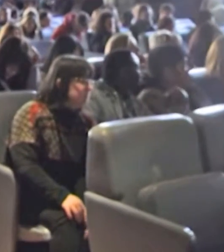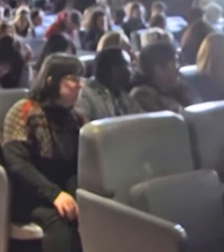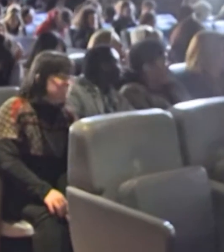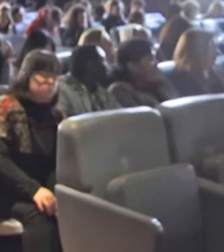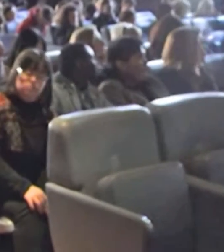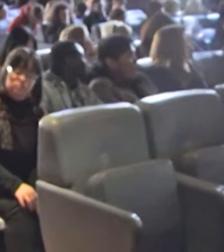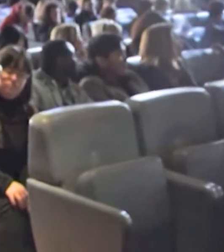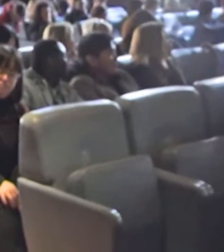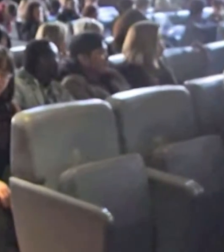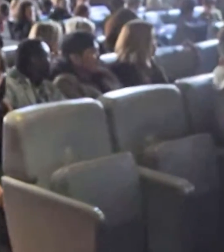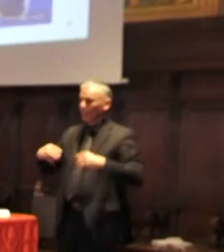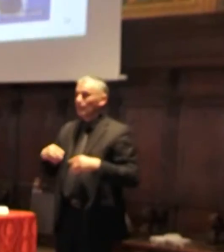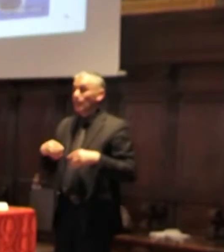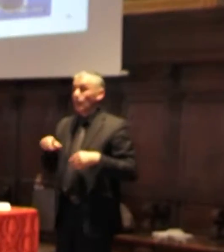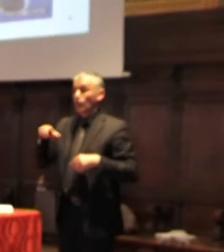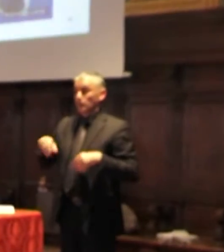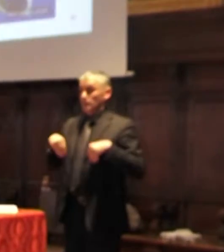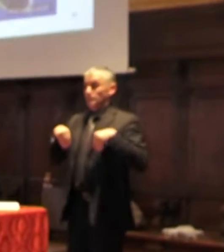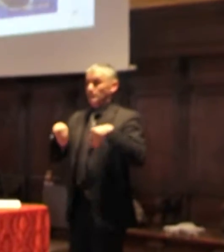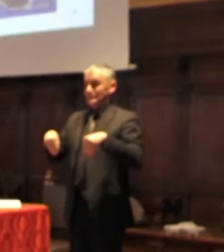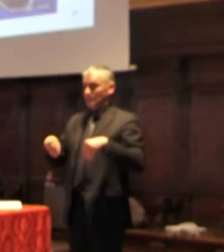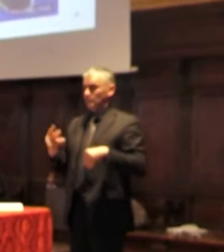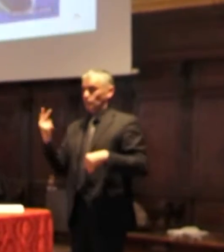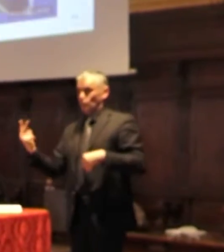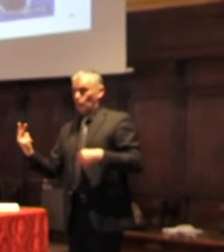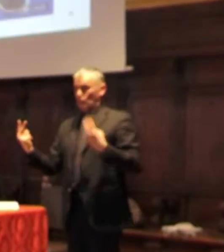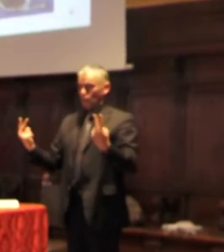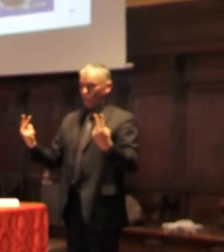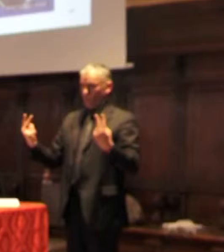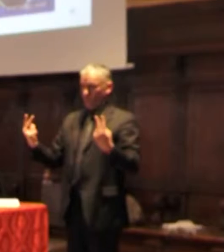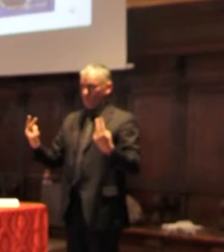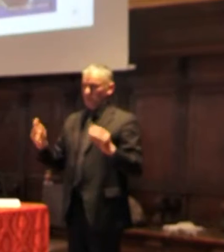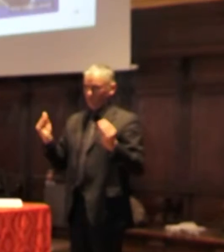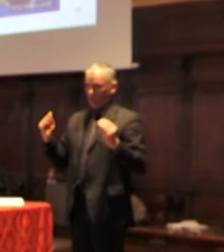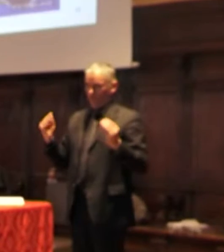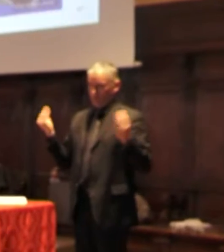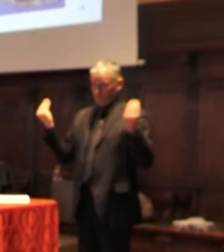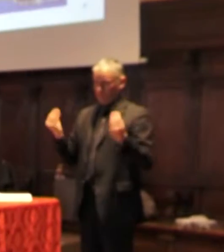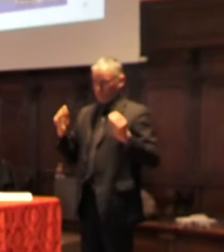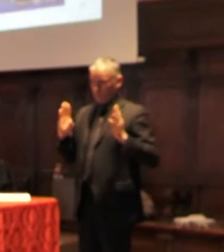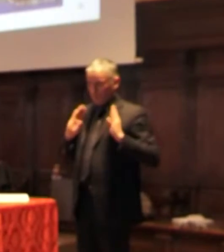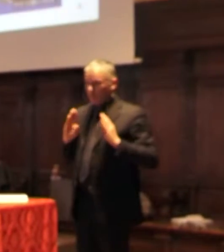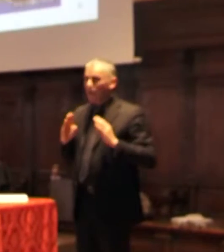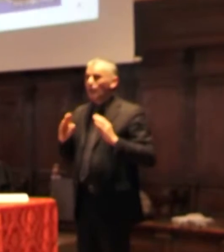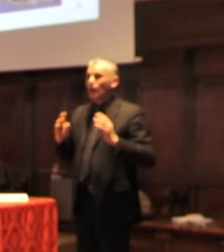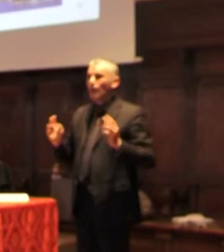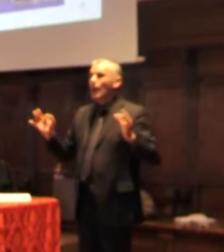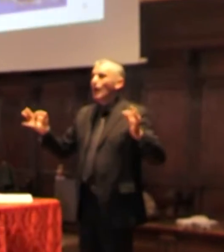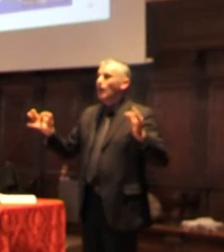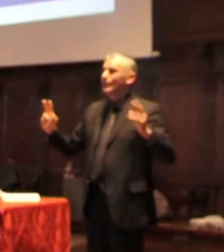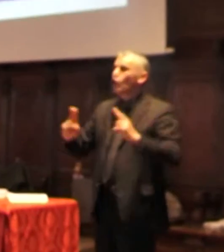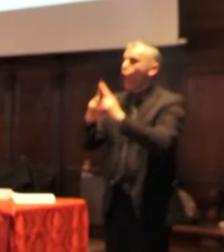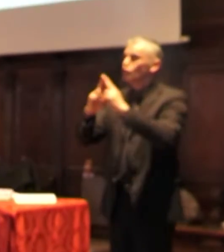raccordo nel coinvolgimento dei vari settori dell'ente e nel contempo a un tavolo interistituzionale che riunisce periodicamente soggetti